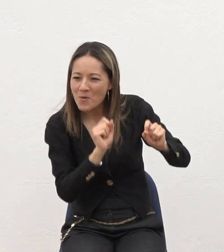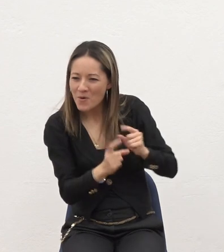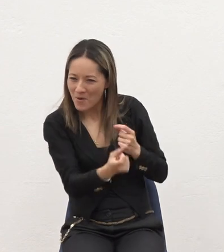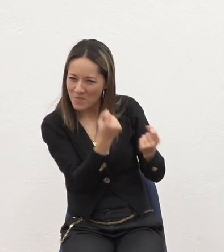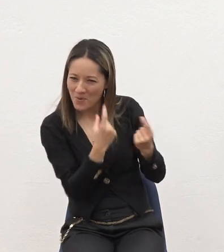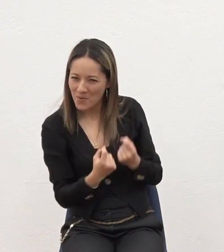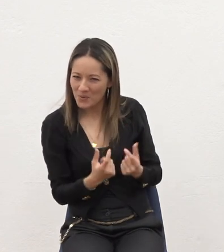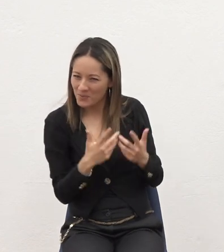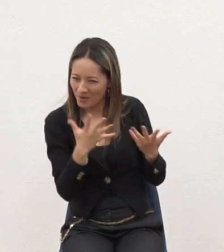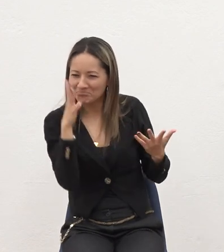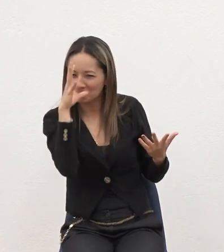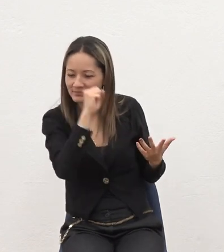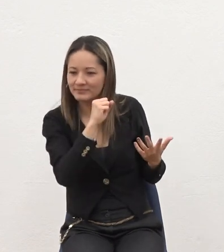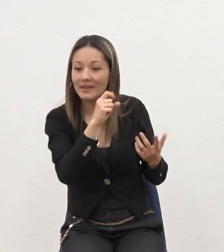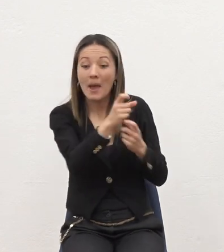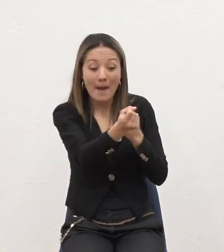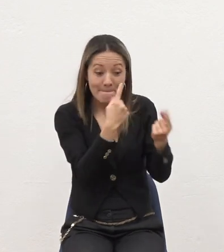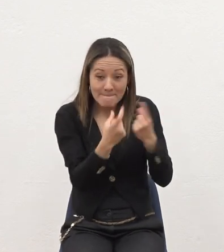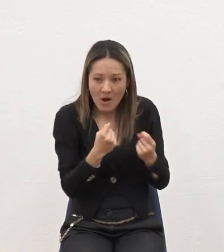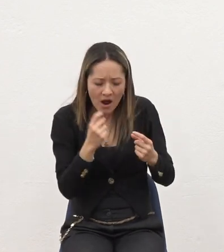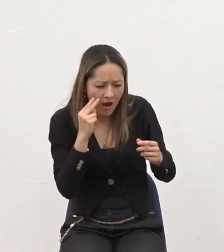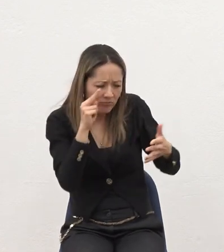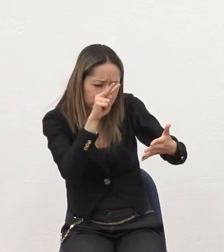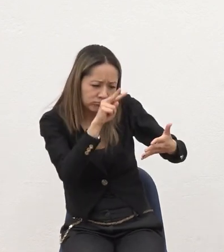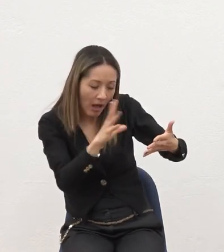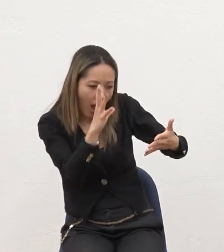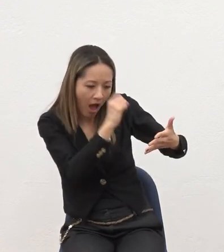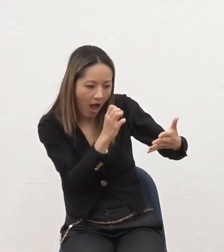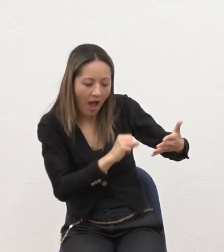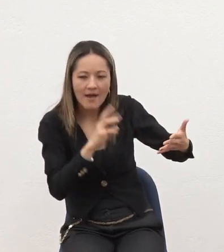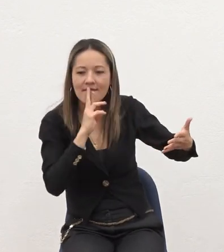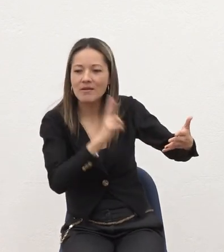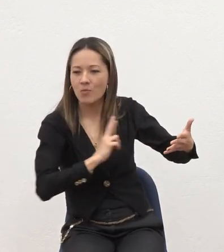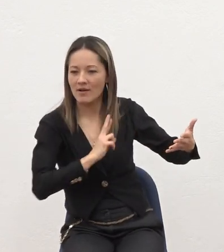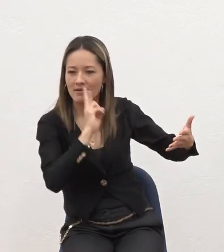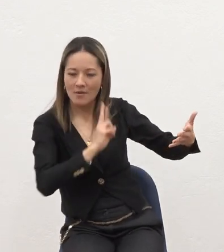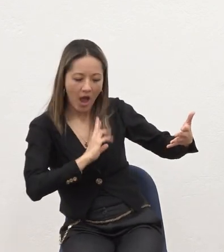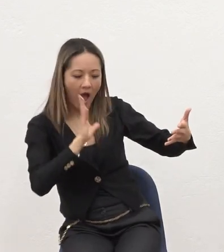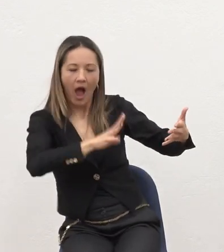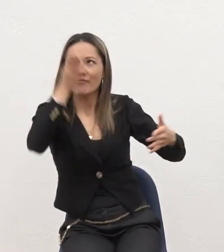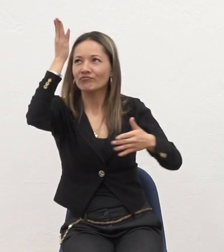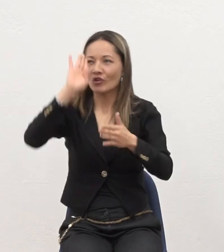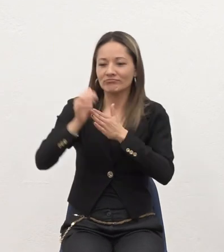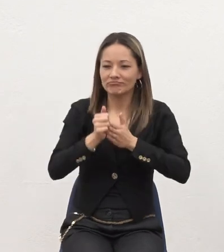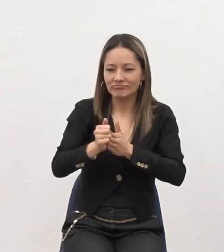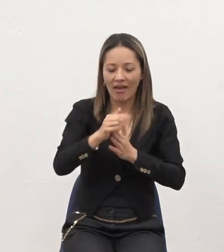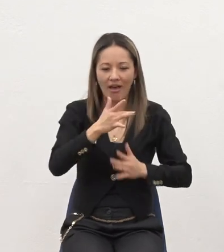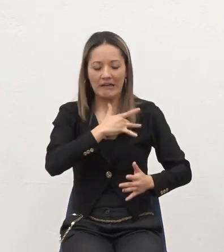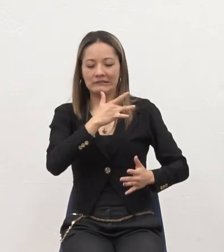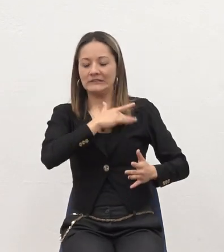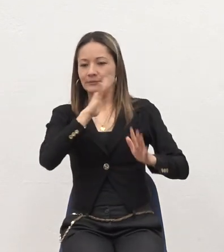preguntas Vamos encontrando La respuesta Que el señor nos está enviando Entonces